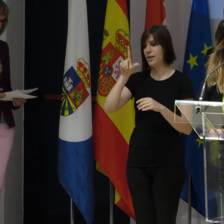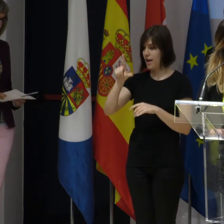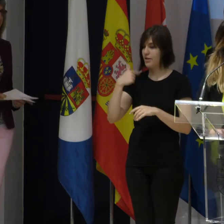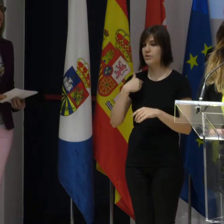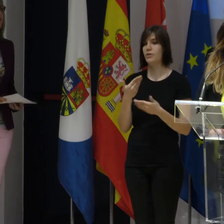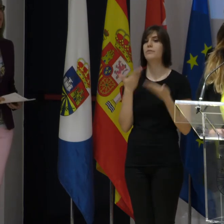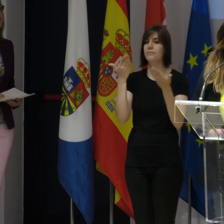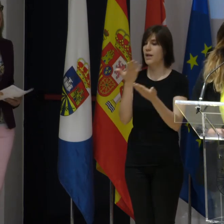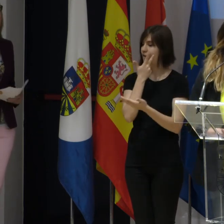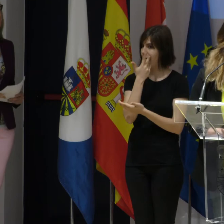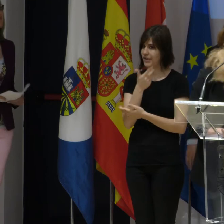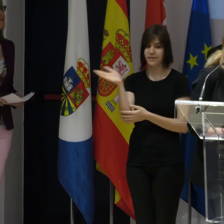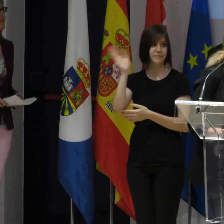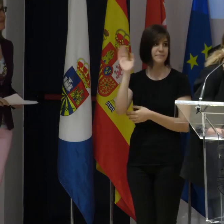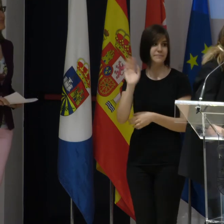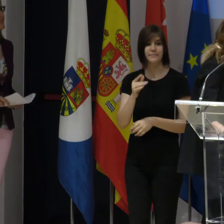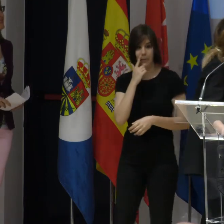conocerlo. Muchas gracias a todos.